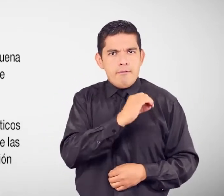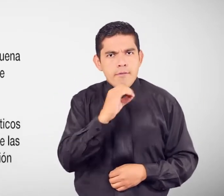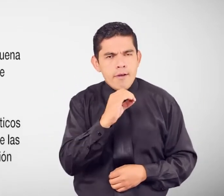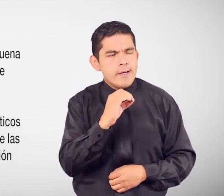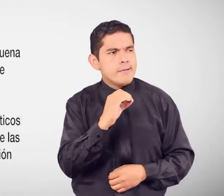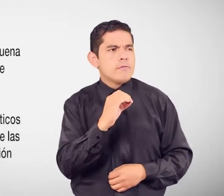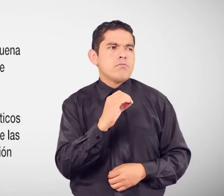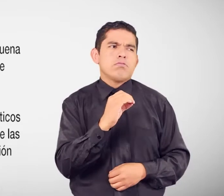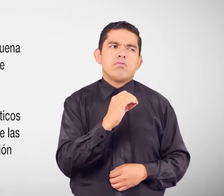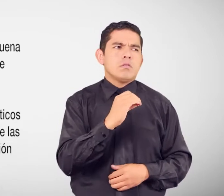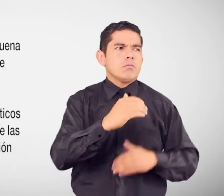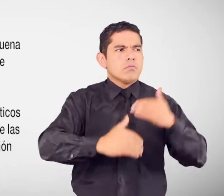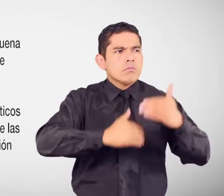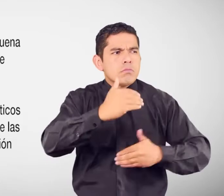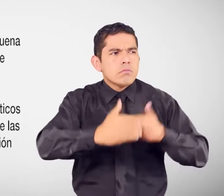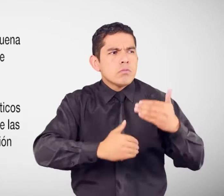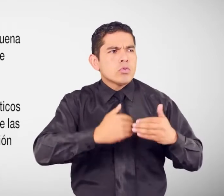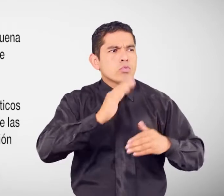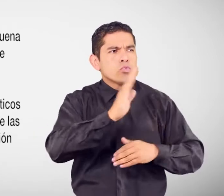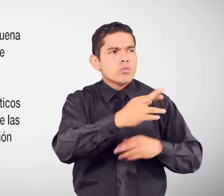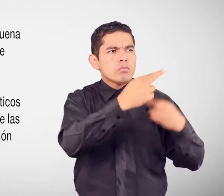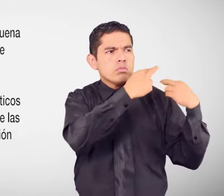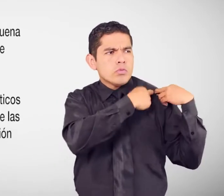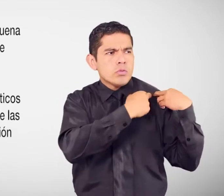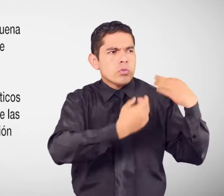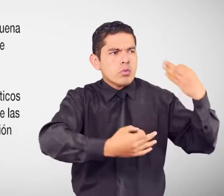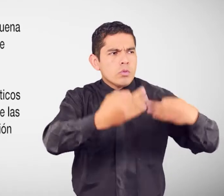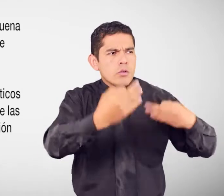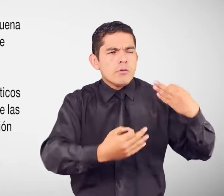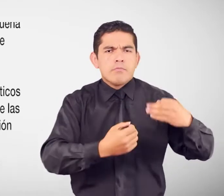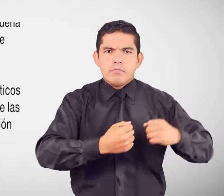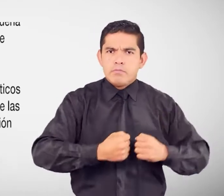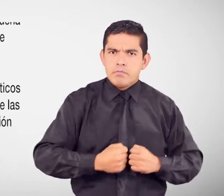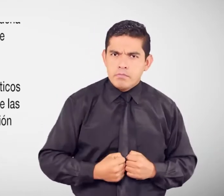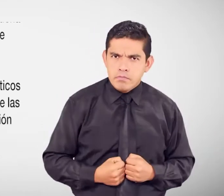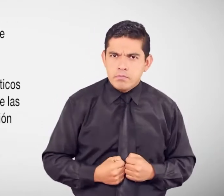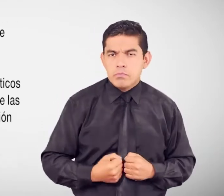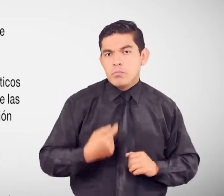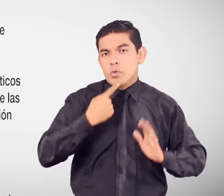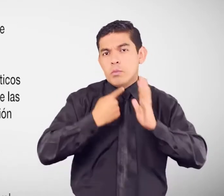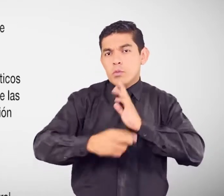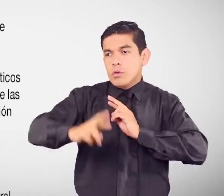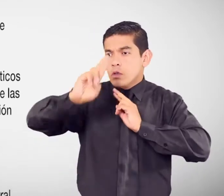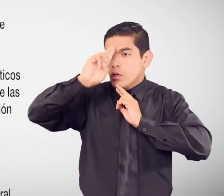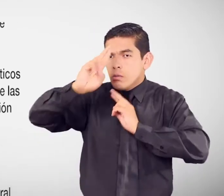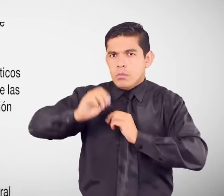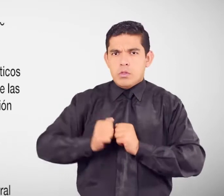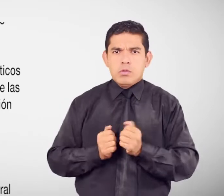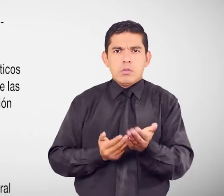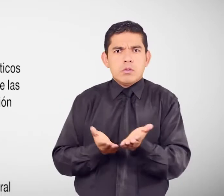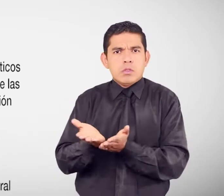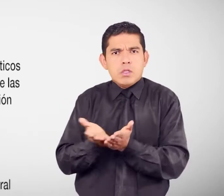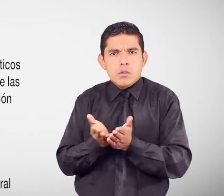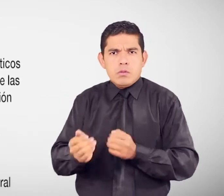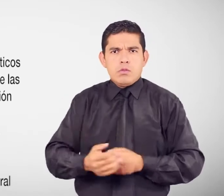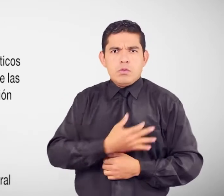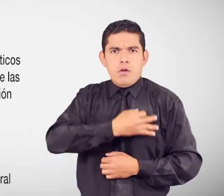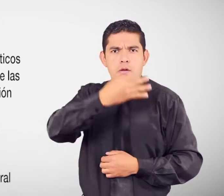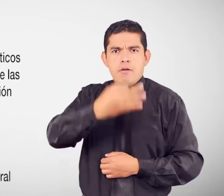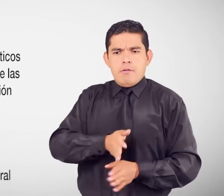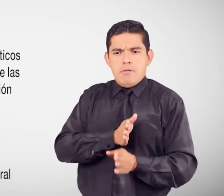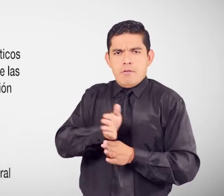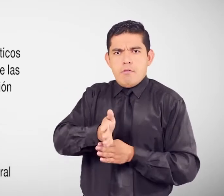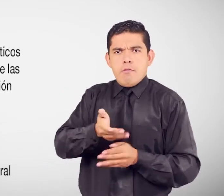observarse en el ejercicio de las funciones de los servidores de la función judicial Como el respeto Servicio Integridad